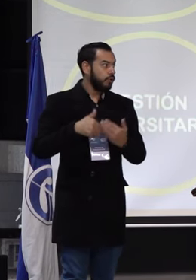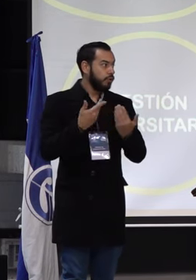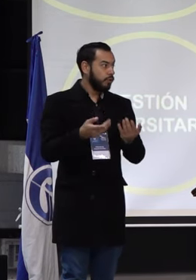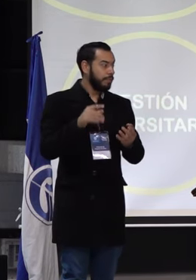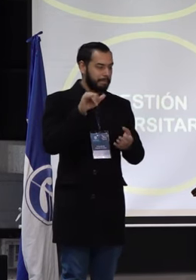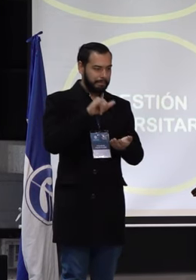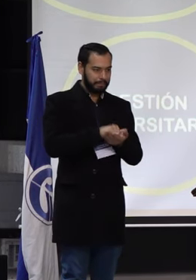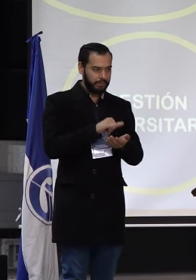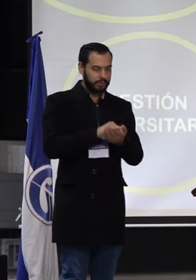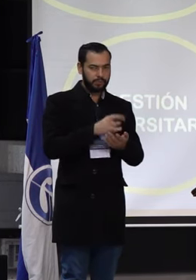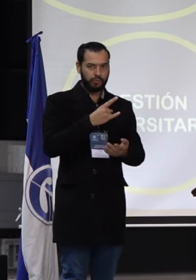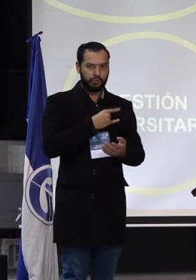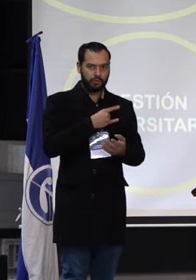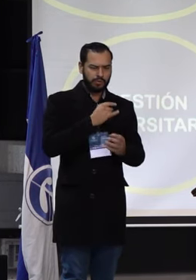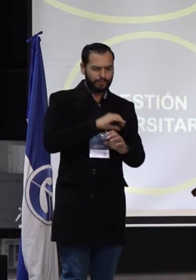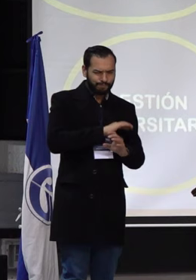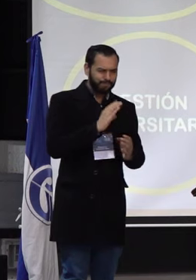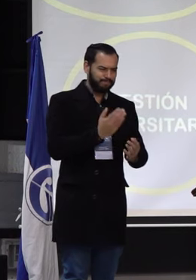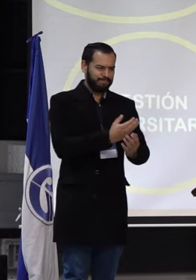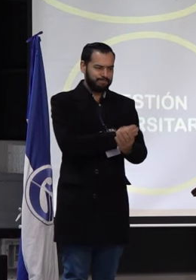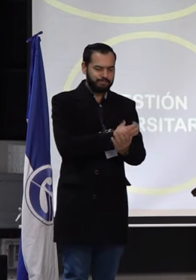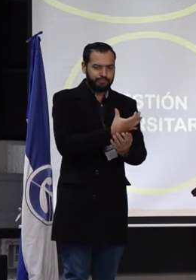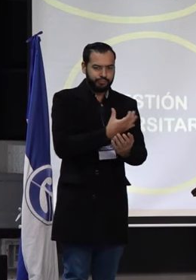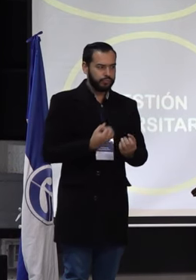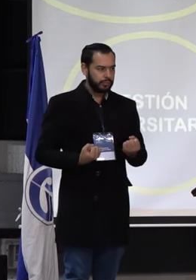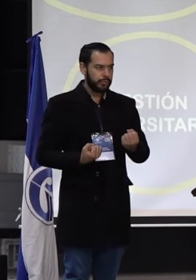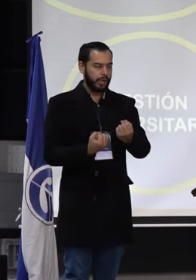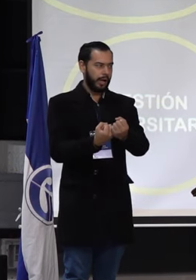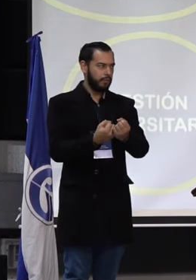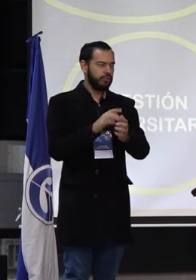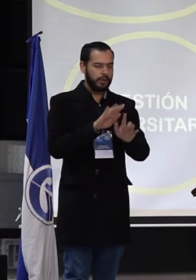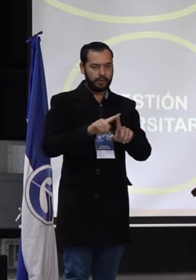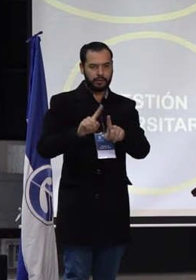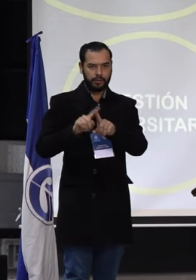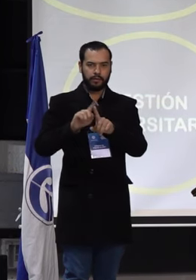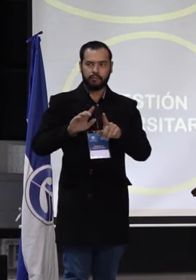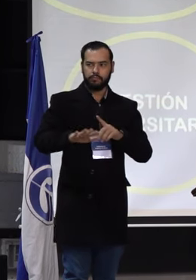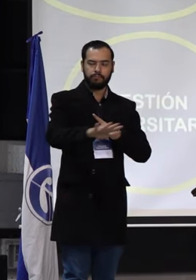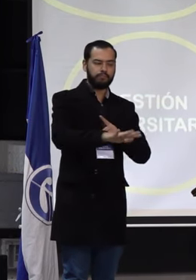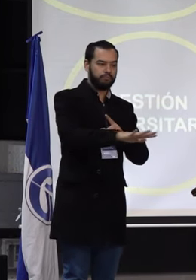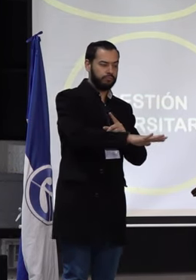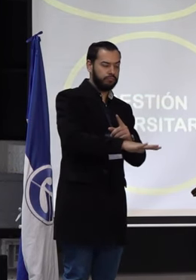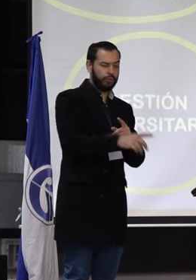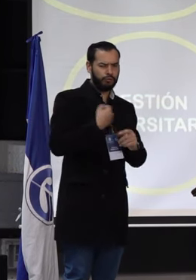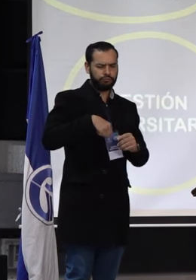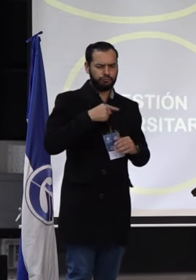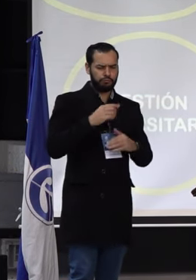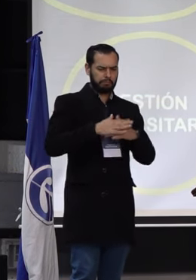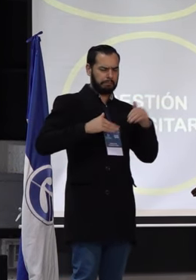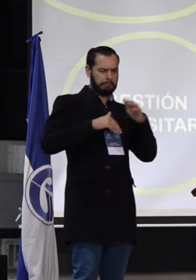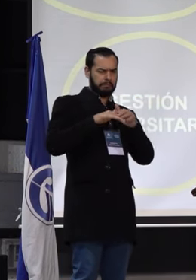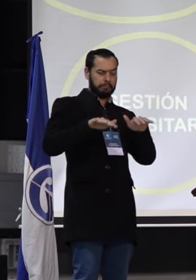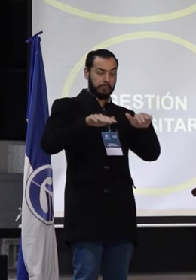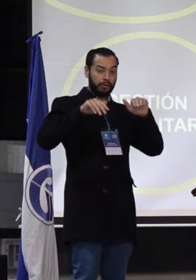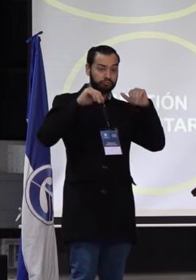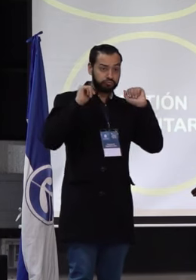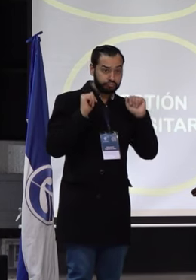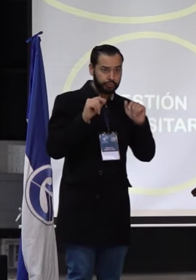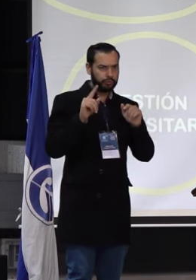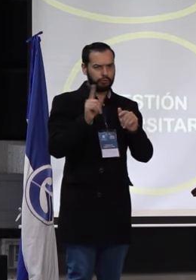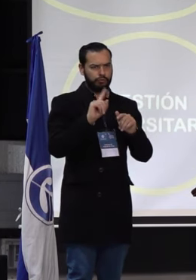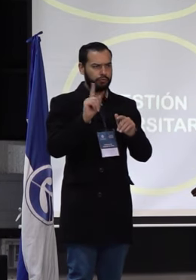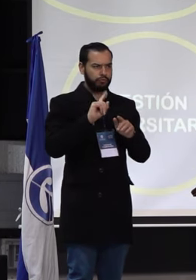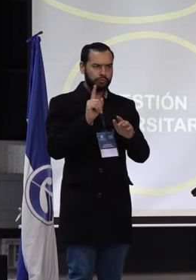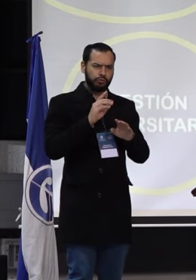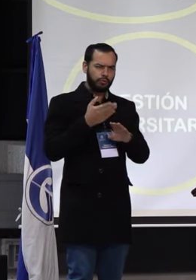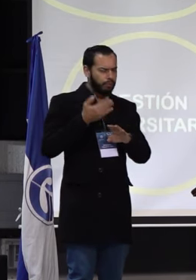podemos potencializar esos escenarios. Creemos entonces nosotros que no podemos ser ingenuos ante la organización de egresados y seguir planteando ideas